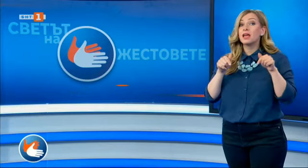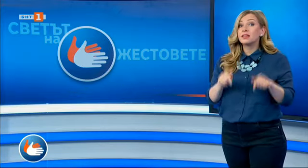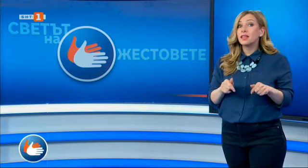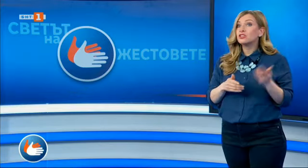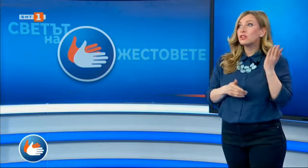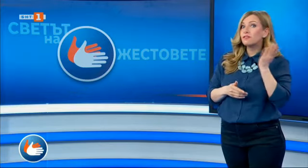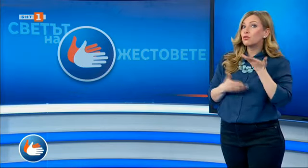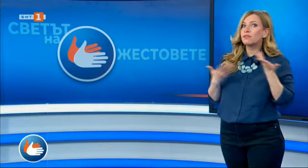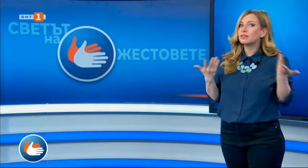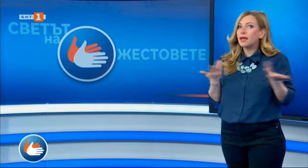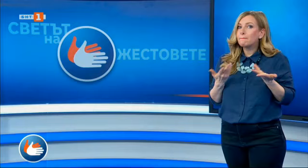ЧЕРВЕНИЯ КИЛИМ